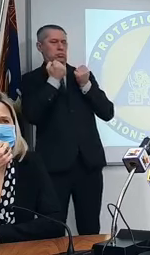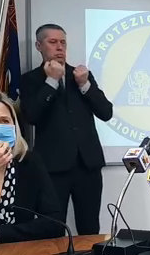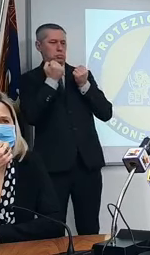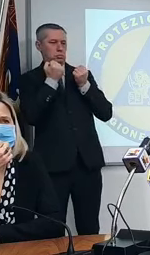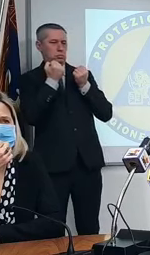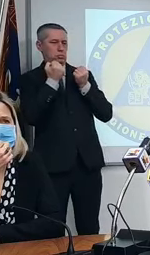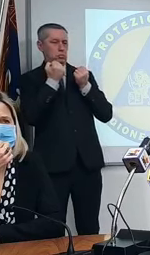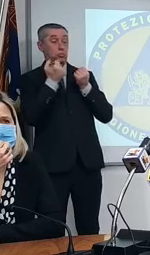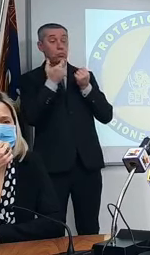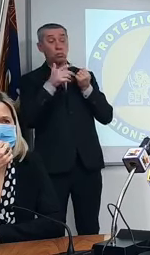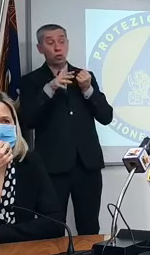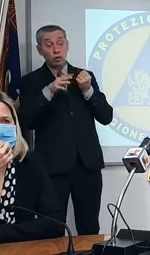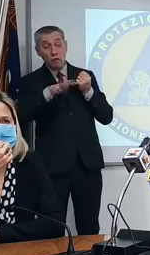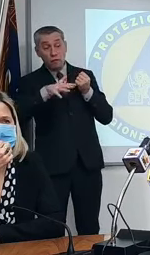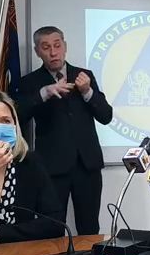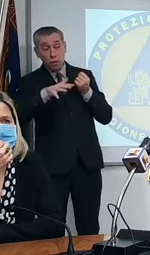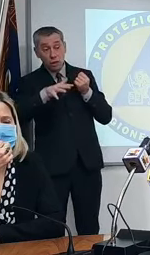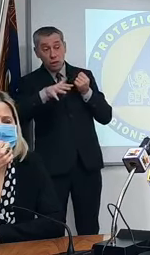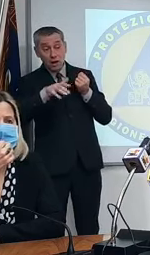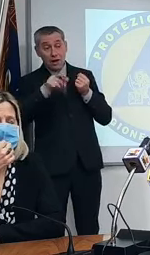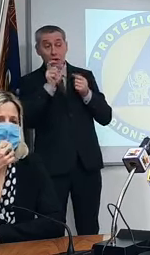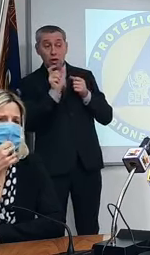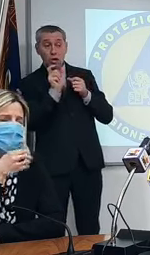anno in su e quelli che invece